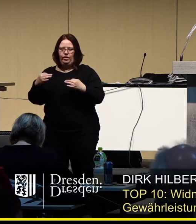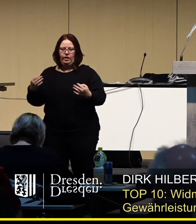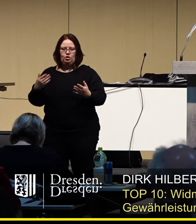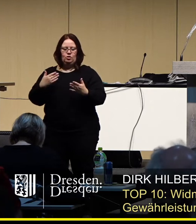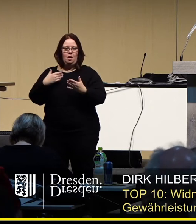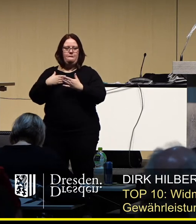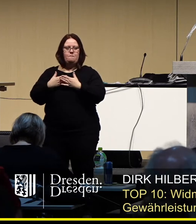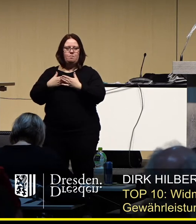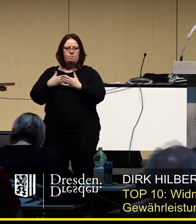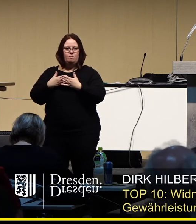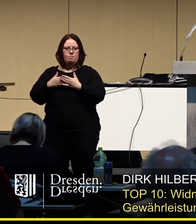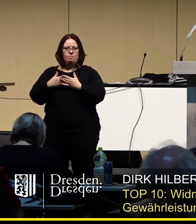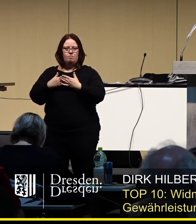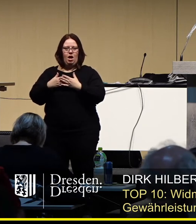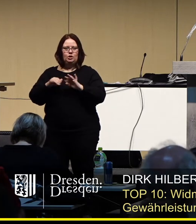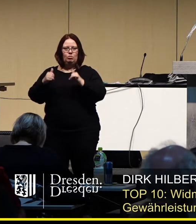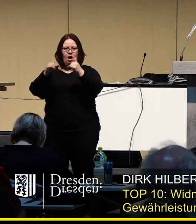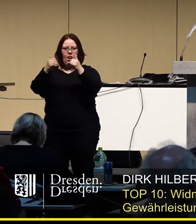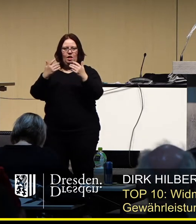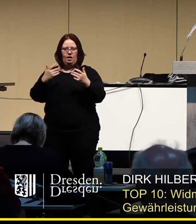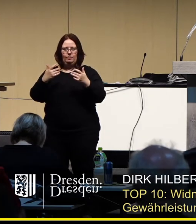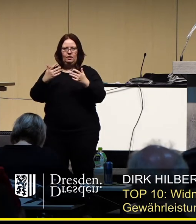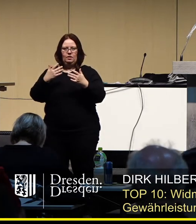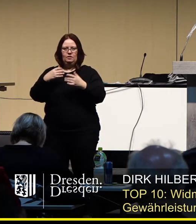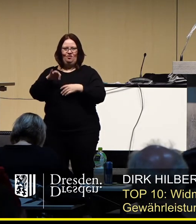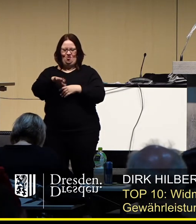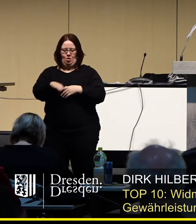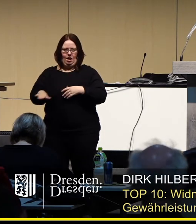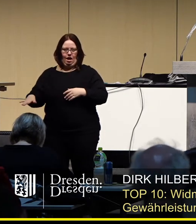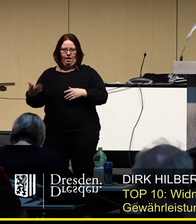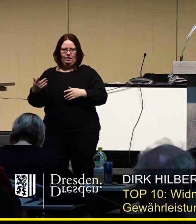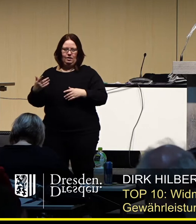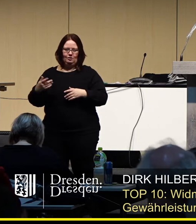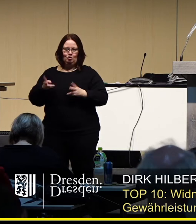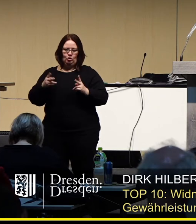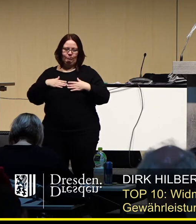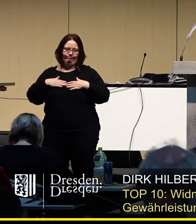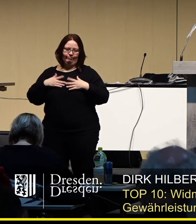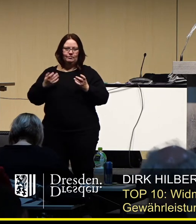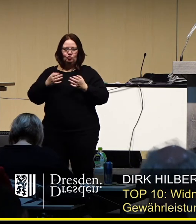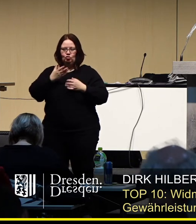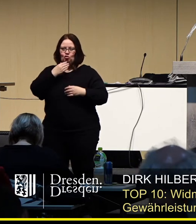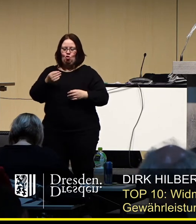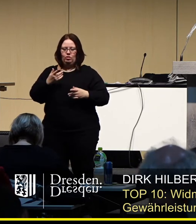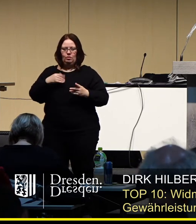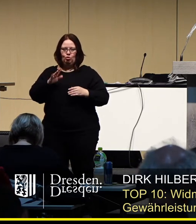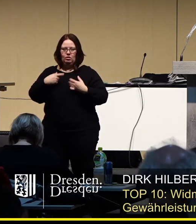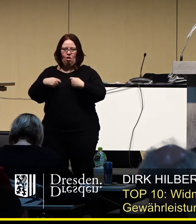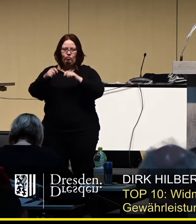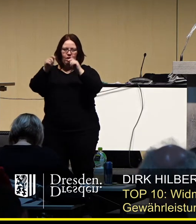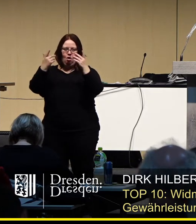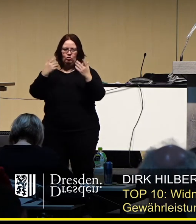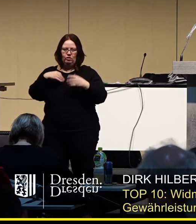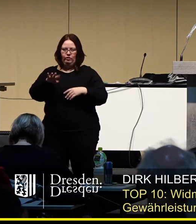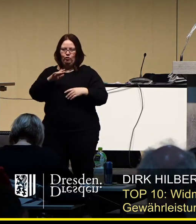ist im Wesentlichen die Kindererlebniswelt mit den kleinen, eigentlich sonst sehr attraktiven Aufbauten